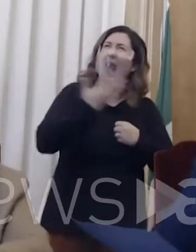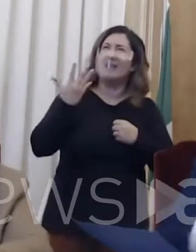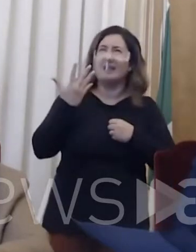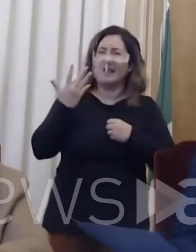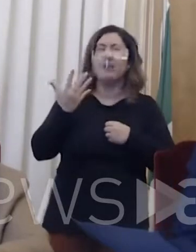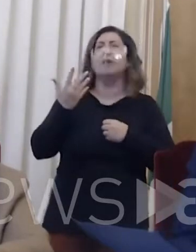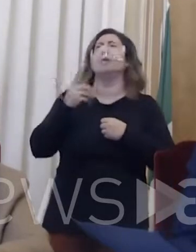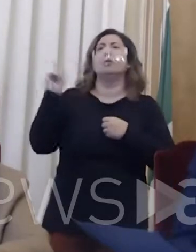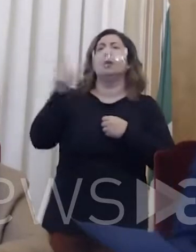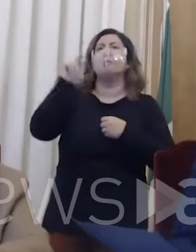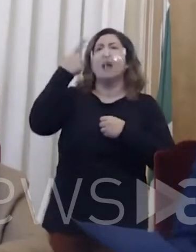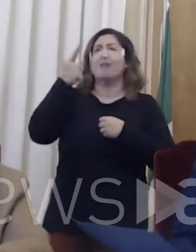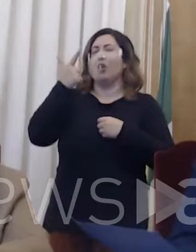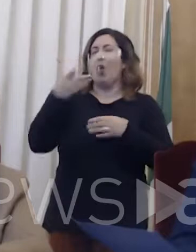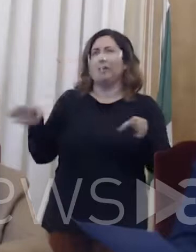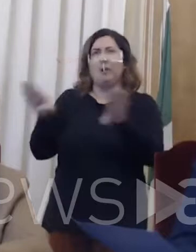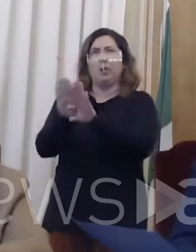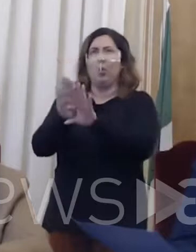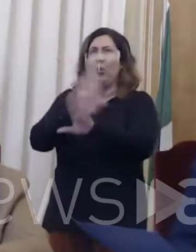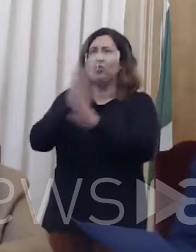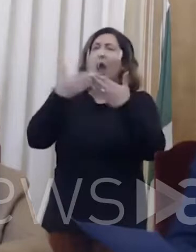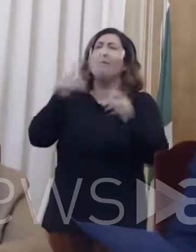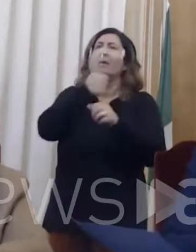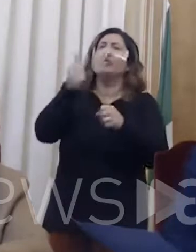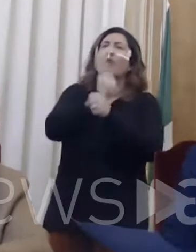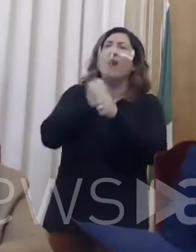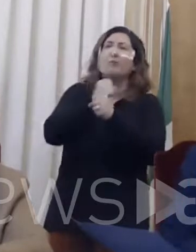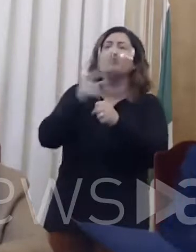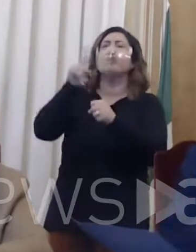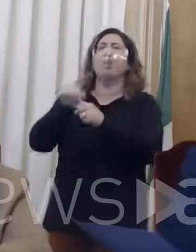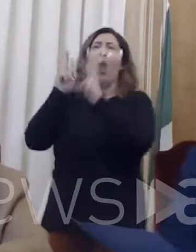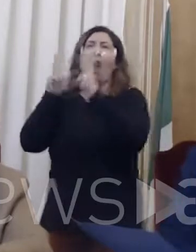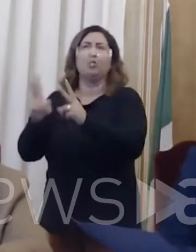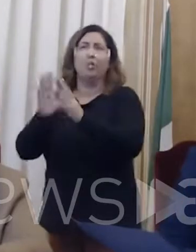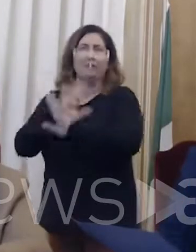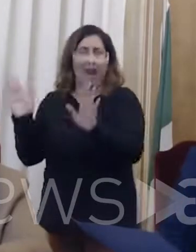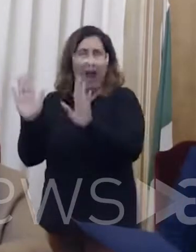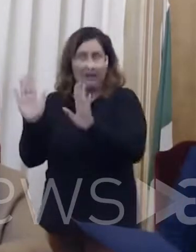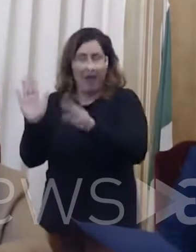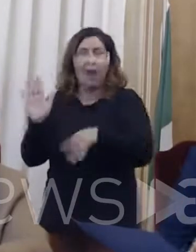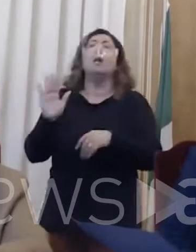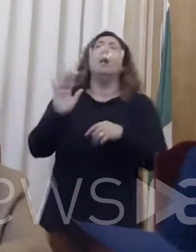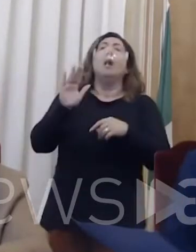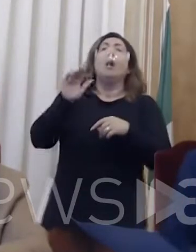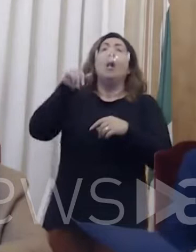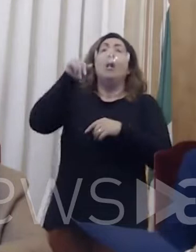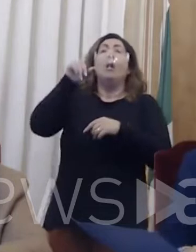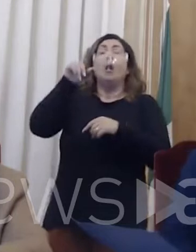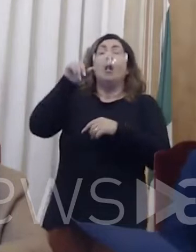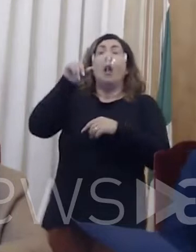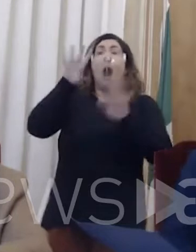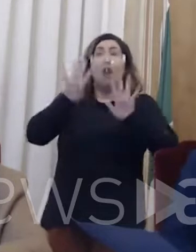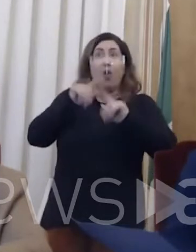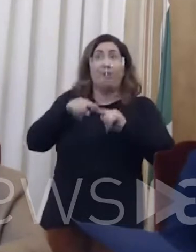dopo le 21 gli alcolici da asporto non si possono più vendere. Queste sono le regole su cui, come vi dicevo, abbiamo